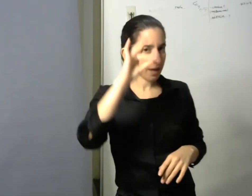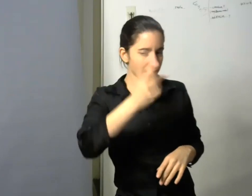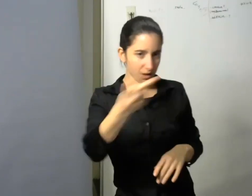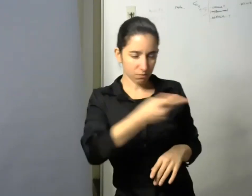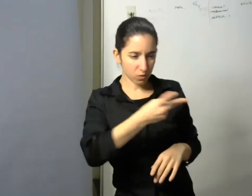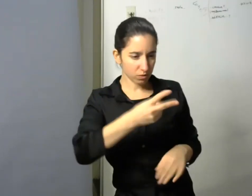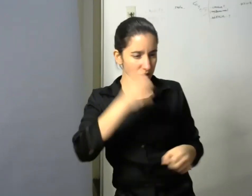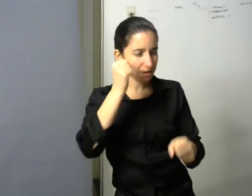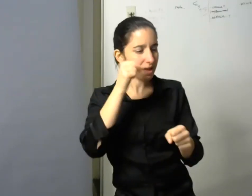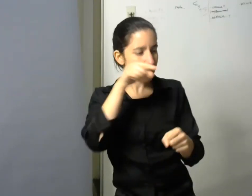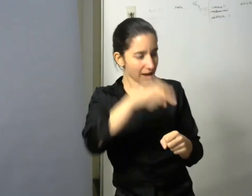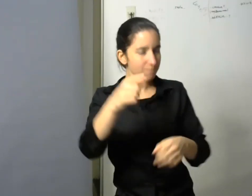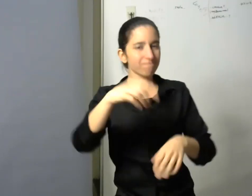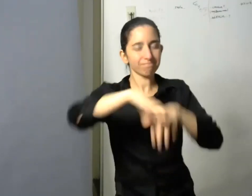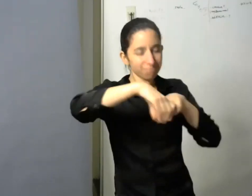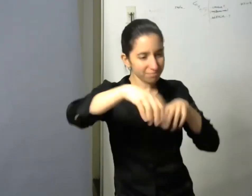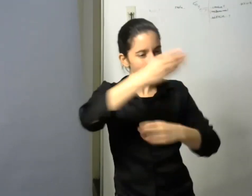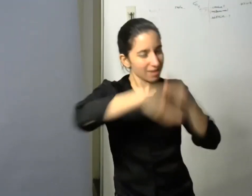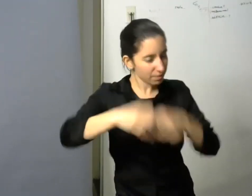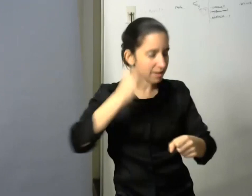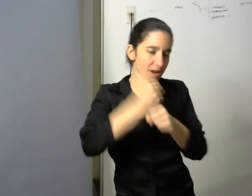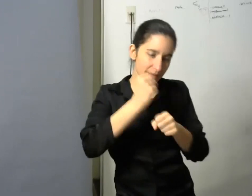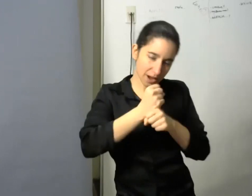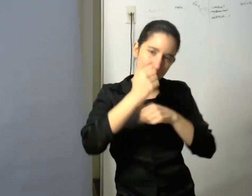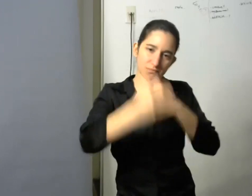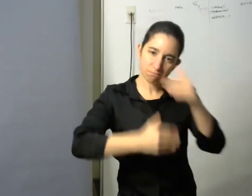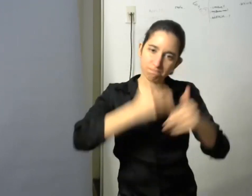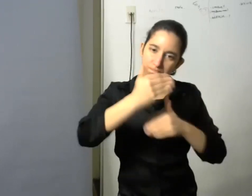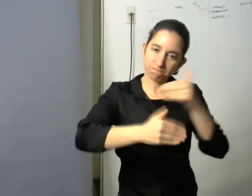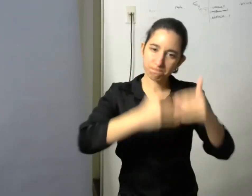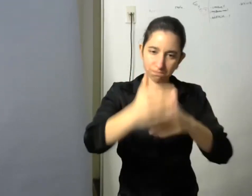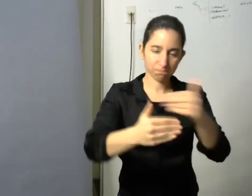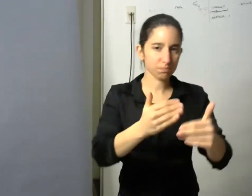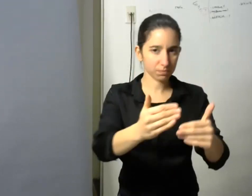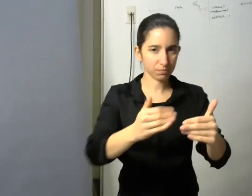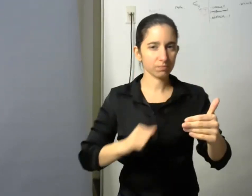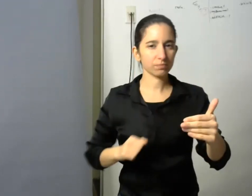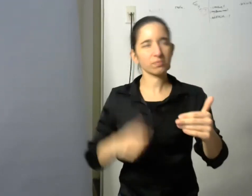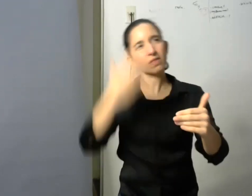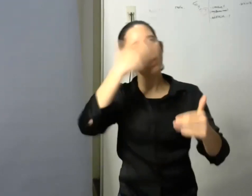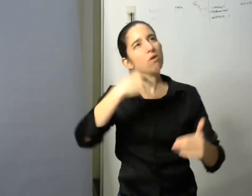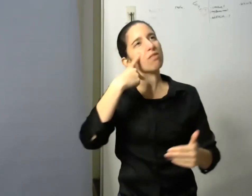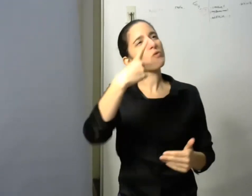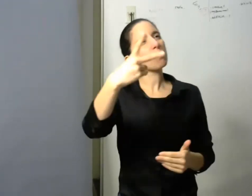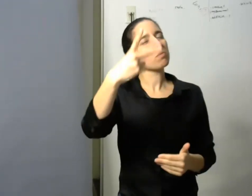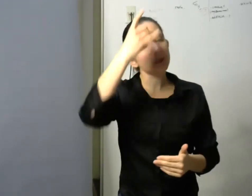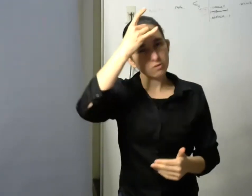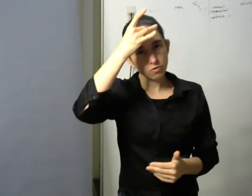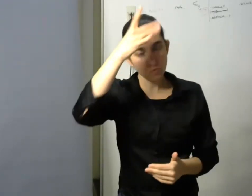comisión de discapacidad y luego en 2012 en el programa de discapacidad y